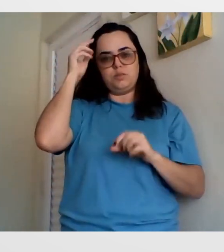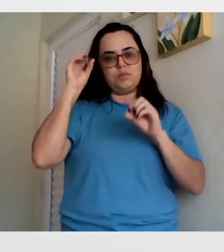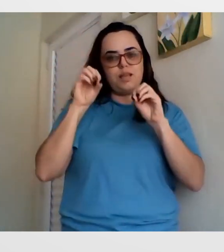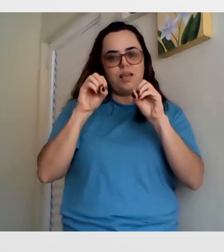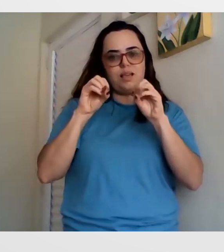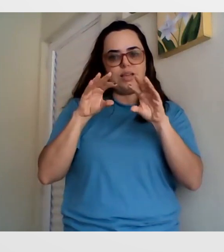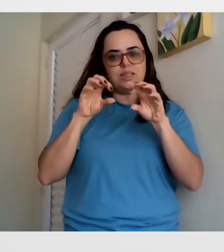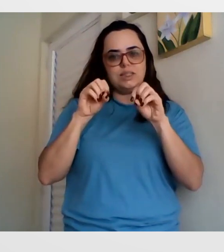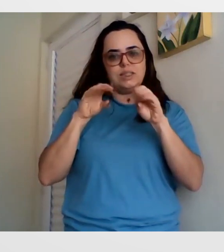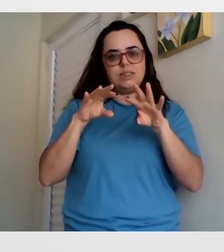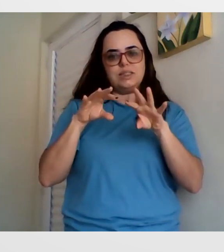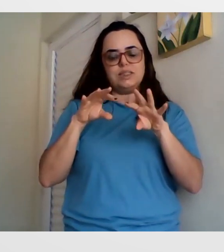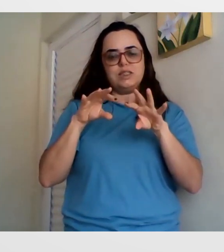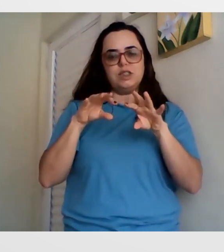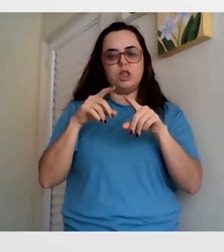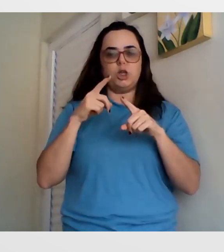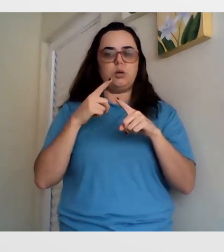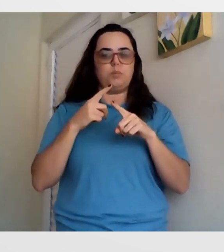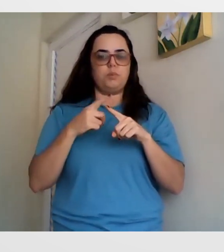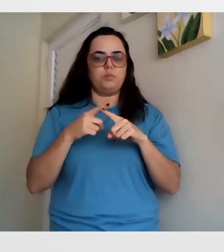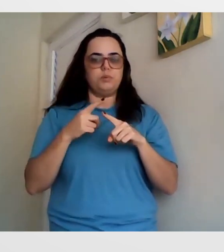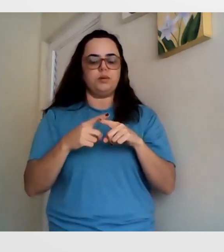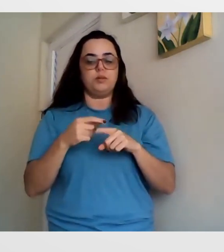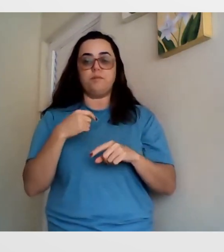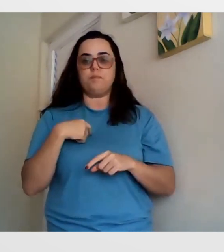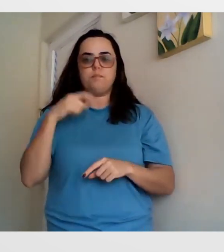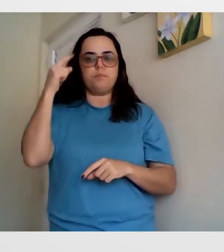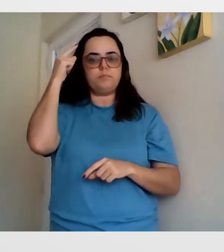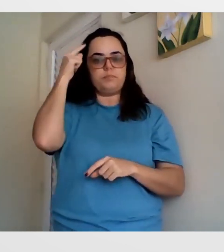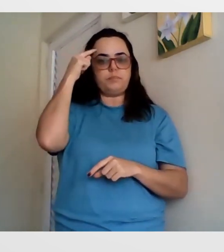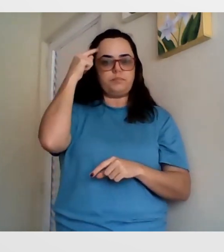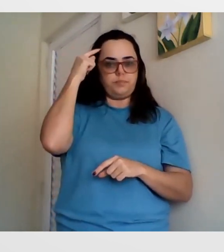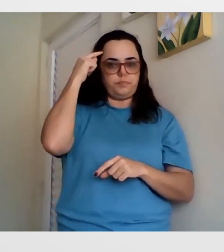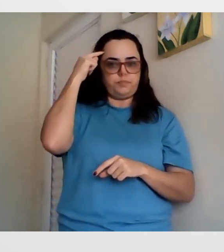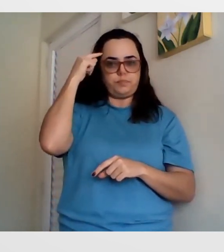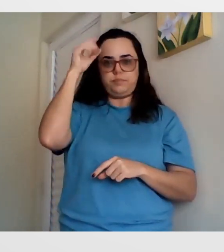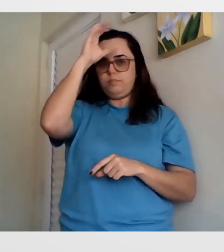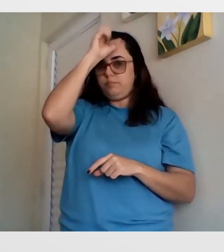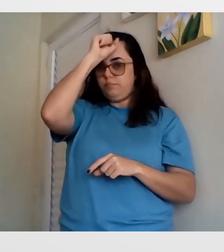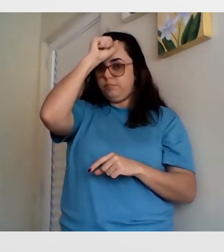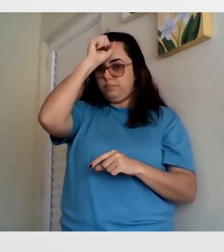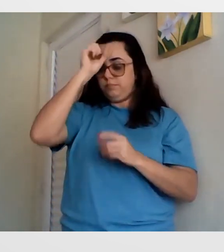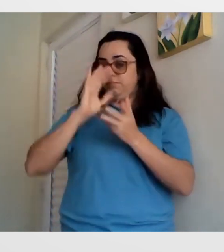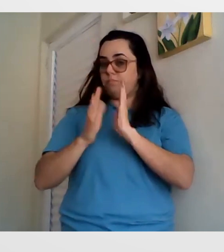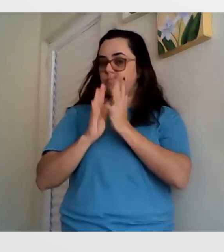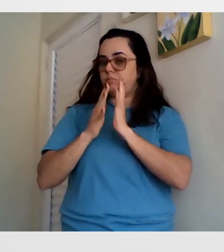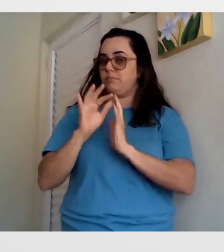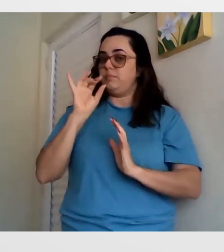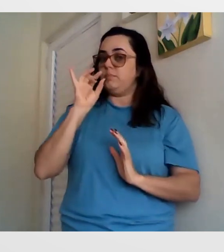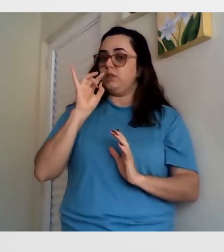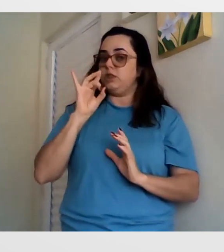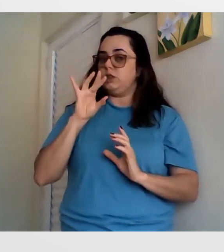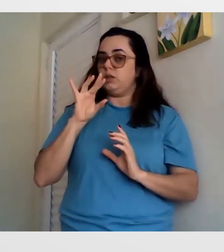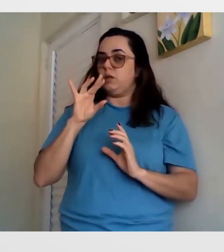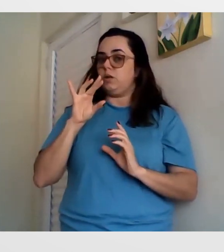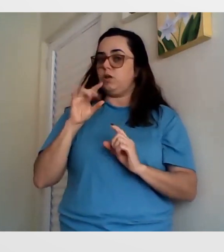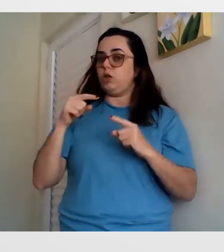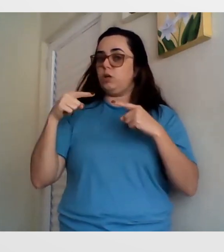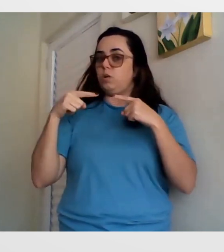me ensinaram a ver a Libras de uma forma diferente, a aprender a Libras. E, assim, tudo